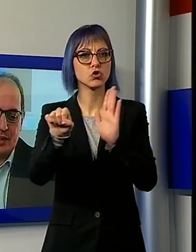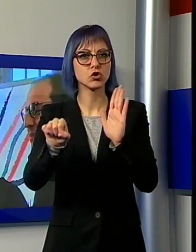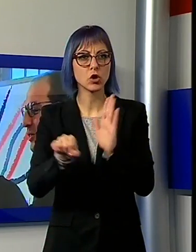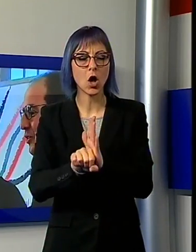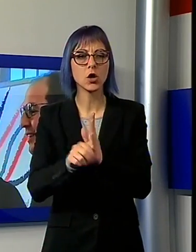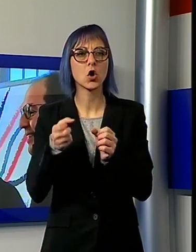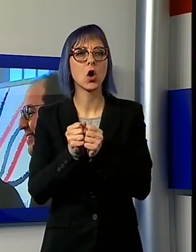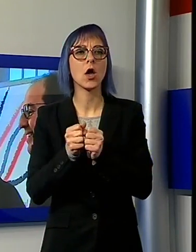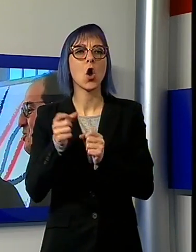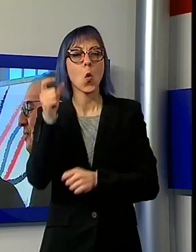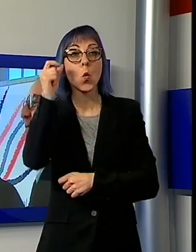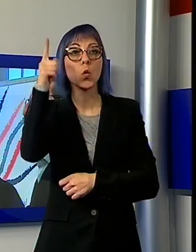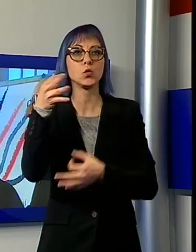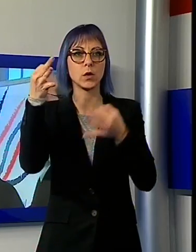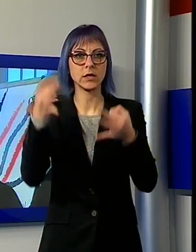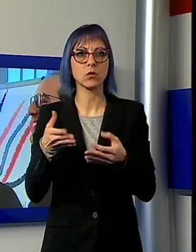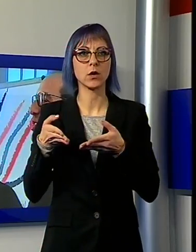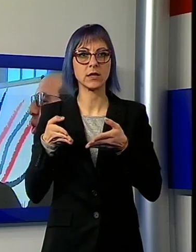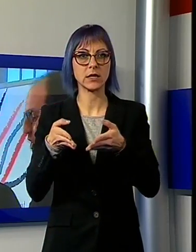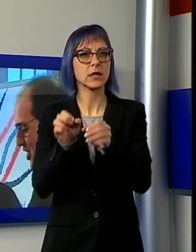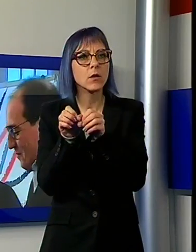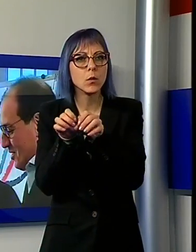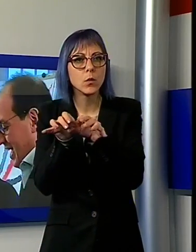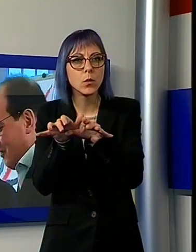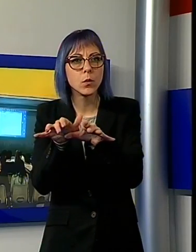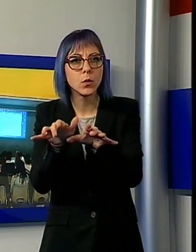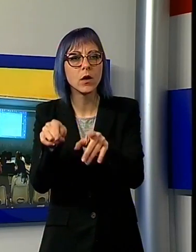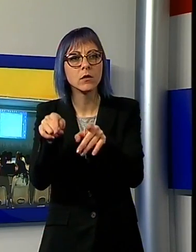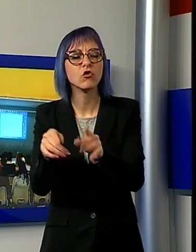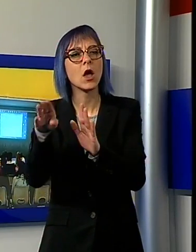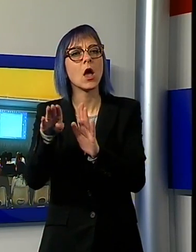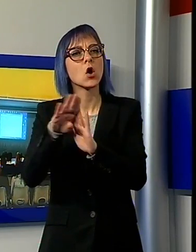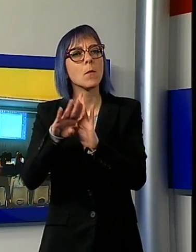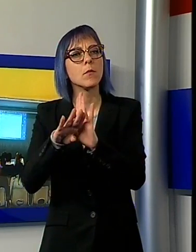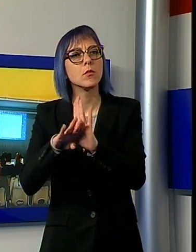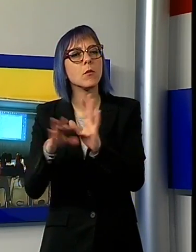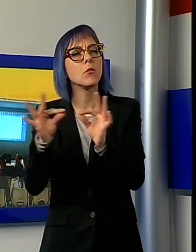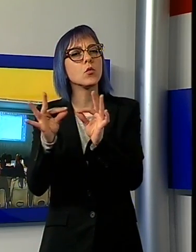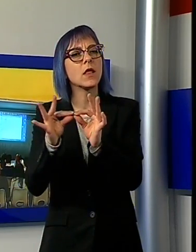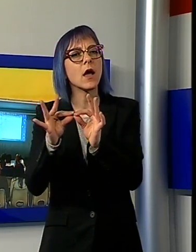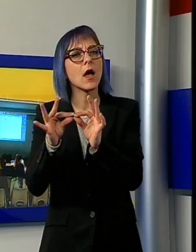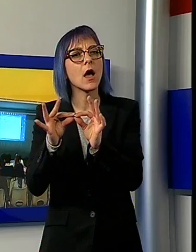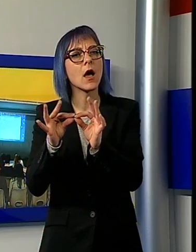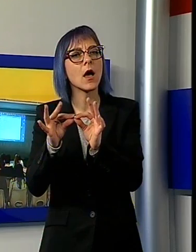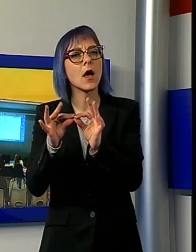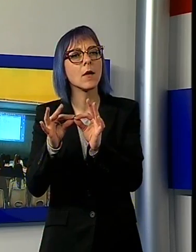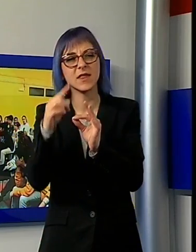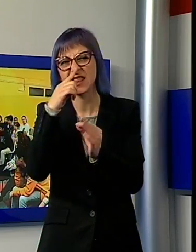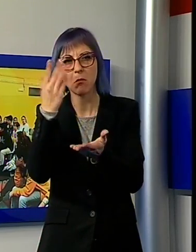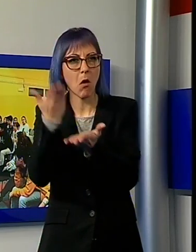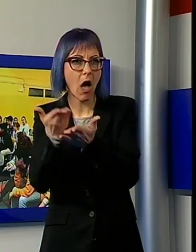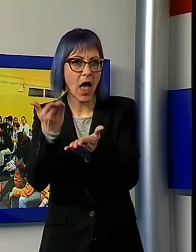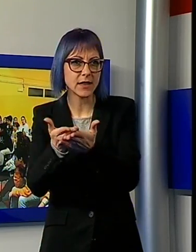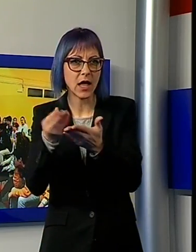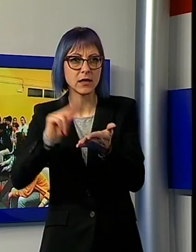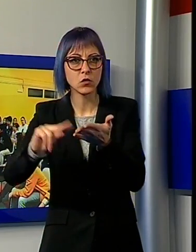diffusione della cultura della sicurezza stradale, attraverso programmi mirati nelle scuole della provincia, tra cui il